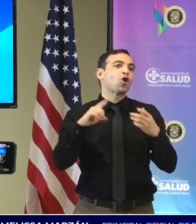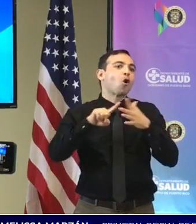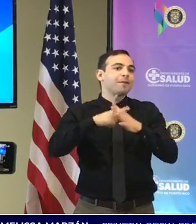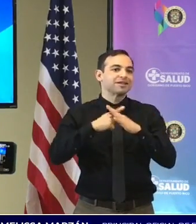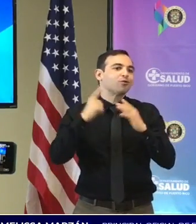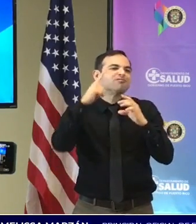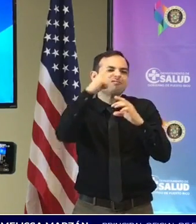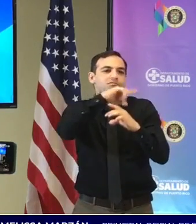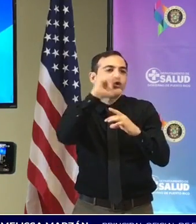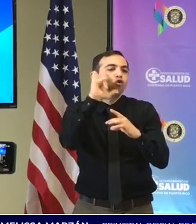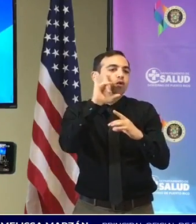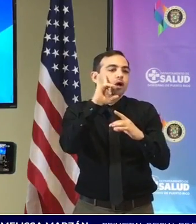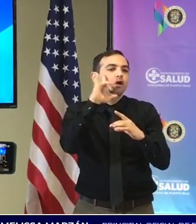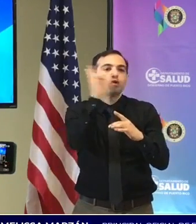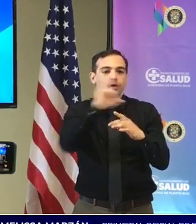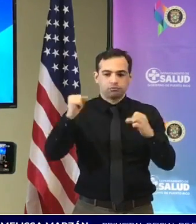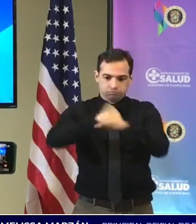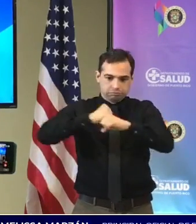comunitaria en Puerto Rico